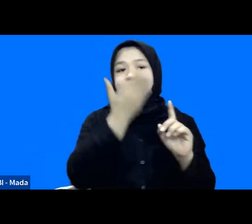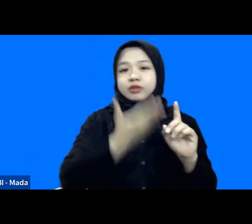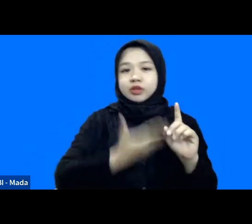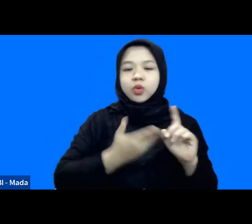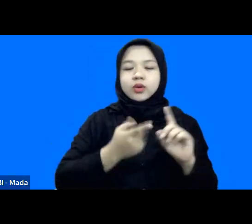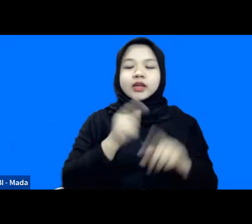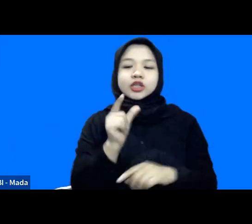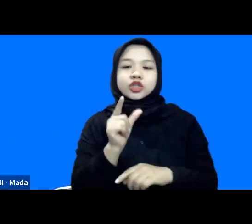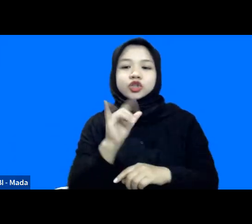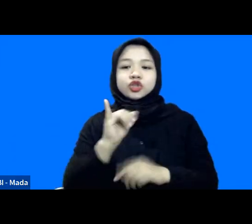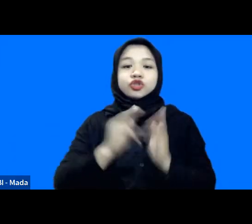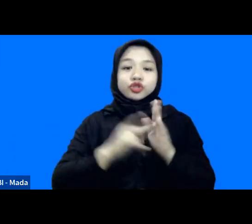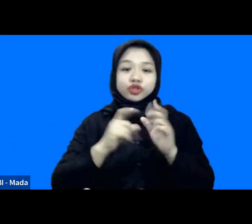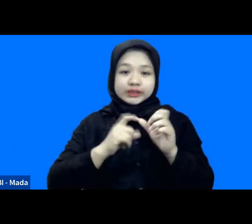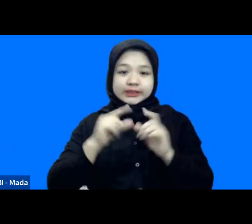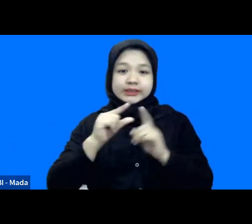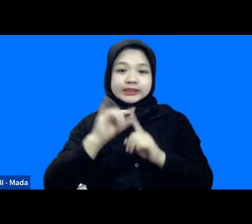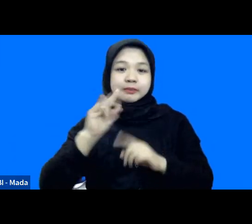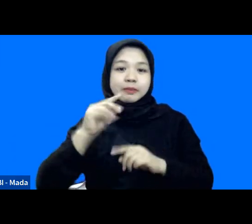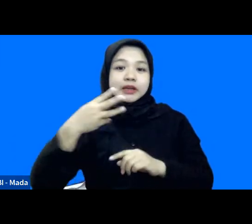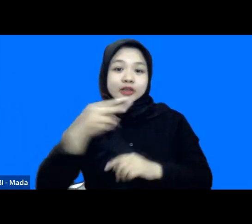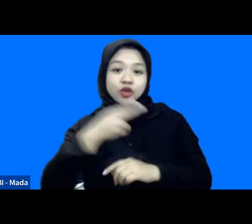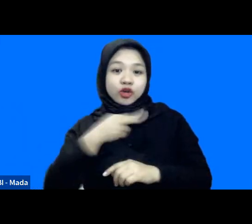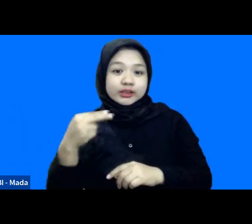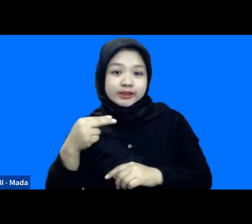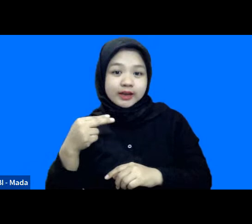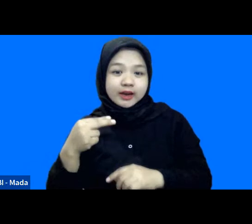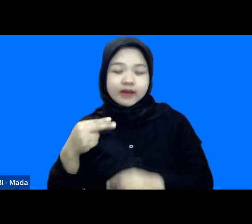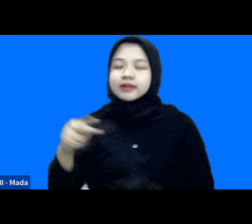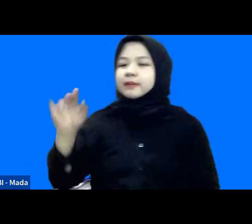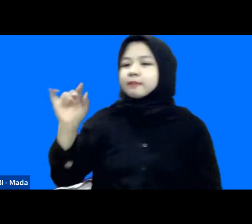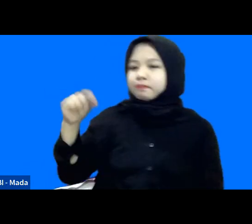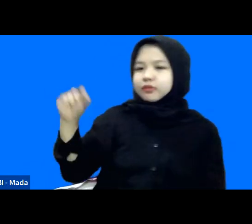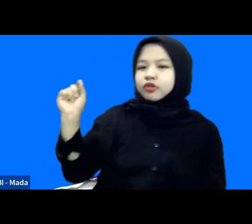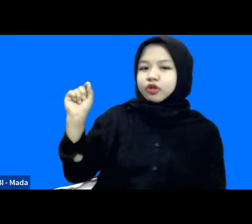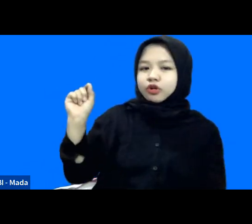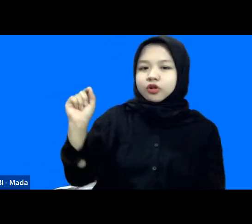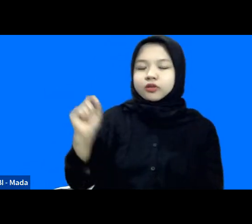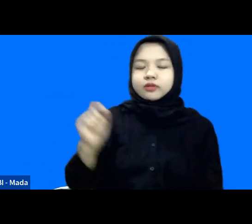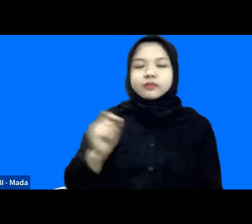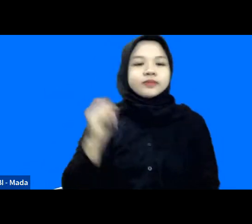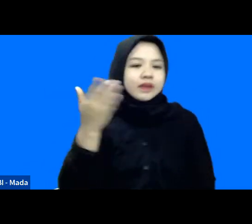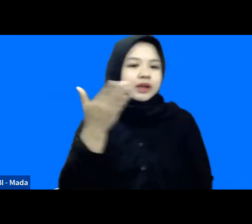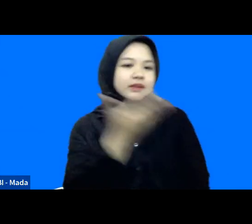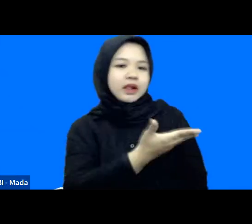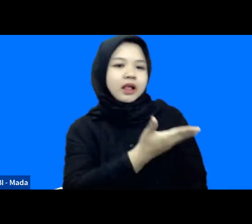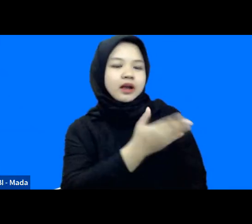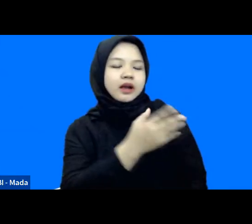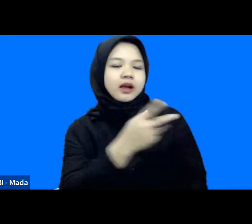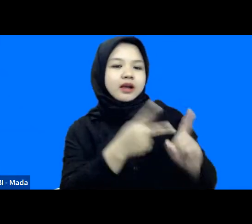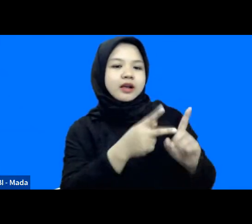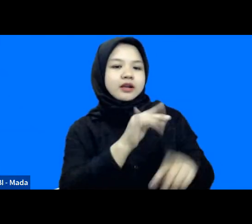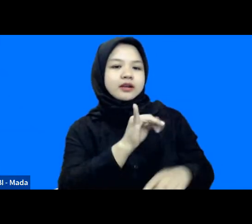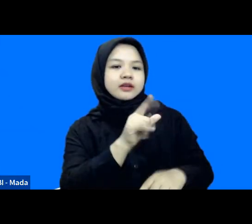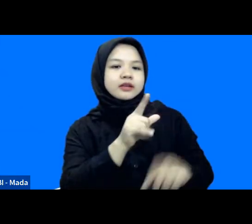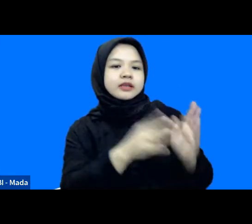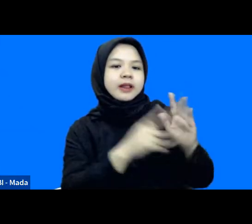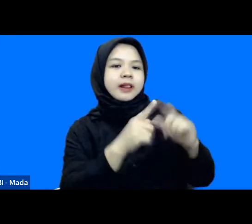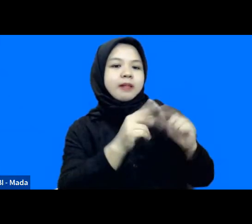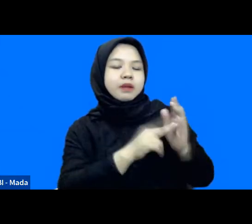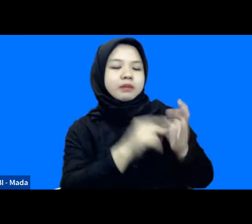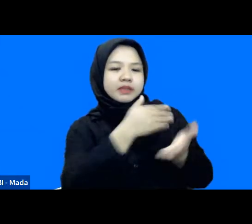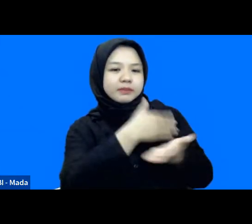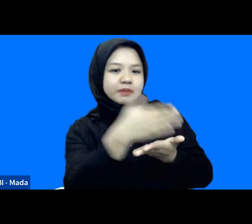Inspire Indonesia juga ya Mas Ilman betul silahkan Mas Ilman mungkin bisa berbagi kepada kita